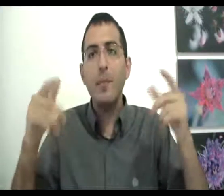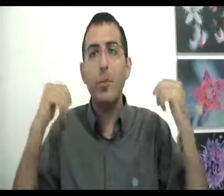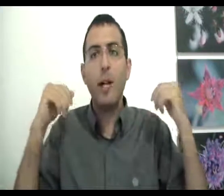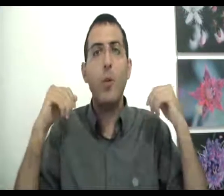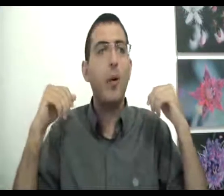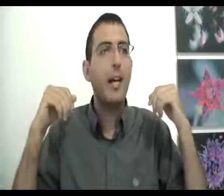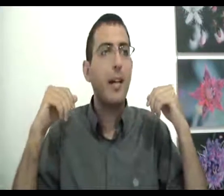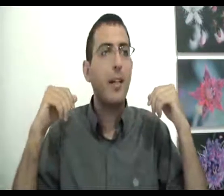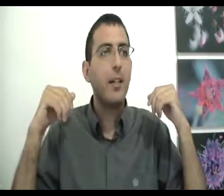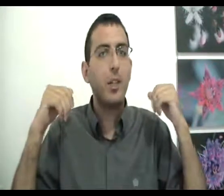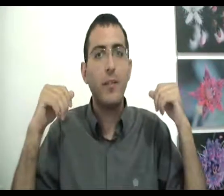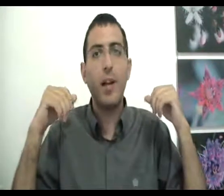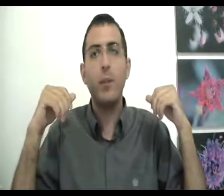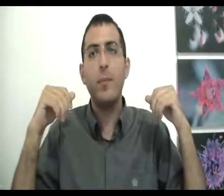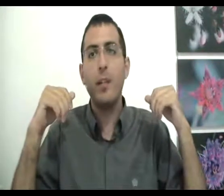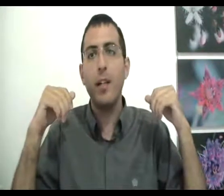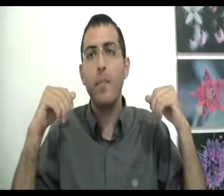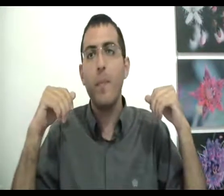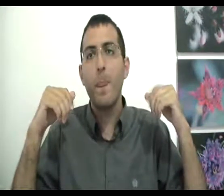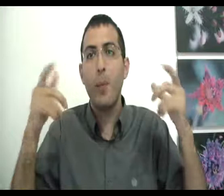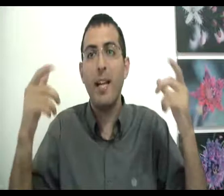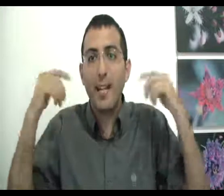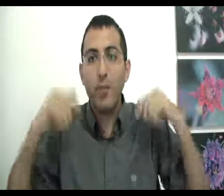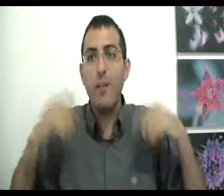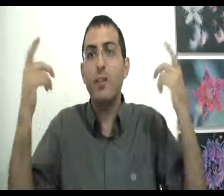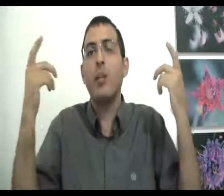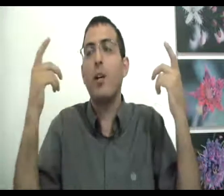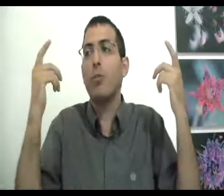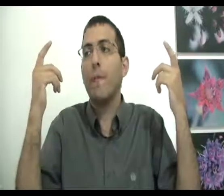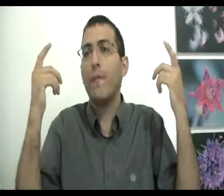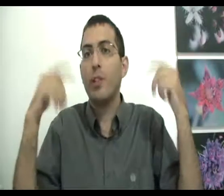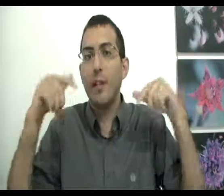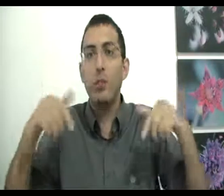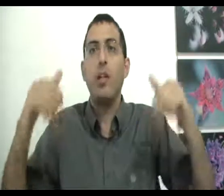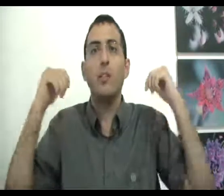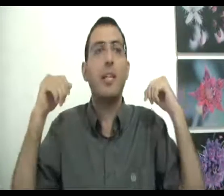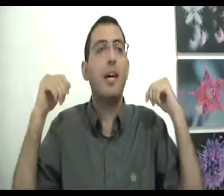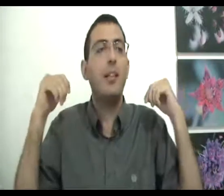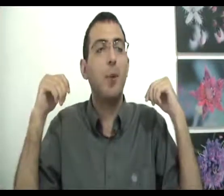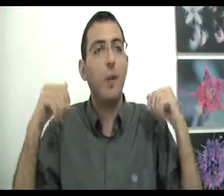מסוגל להוכיח שהדבר הקודם קרה אתה אומר כי עכשיו אני זוכר אותו עכשיו אני זוכר שזה קרה אתמול